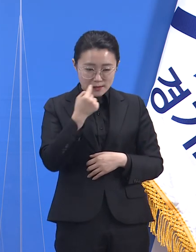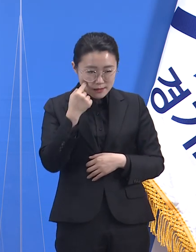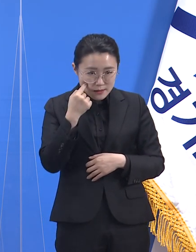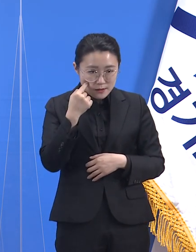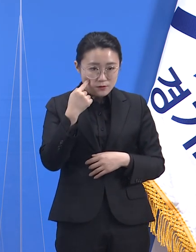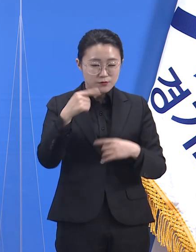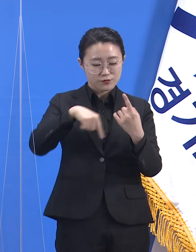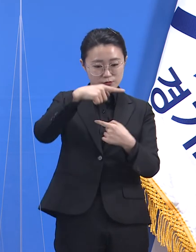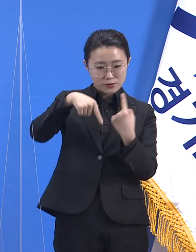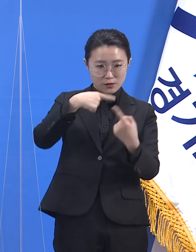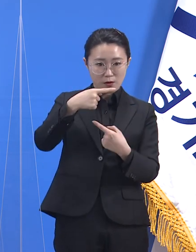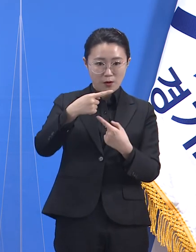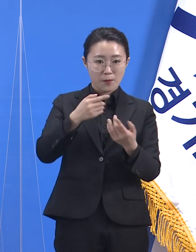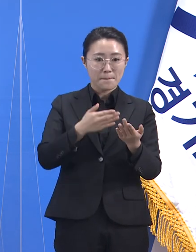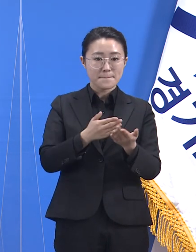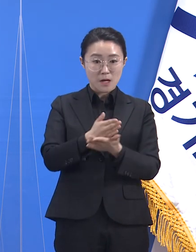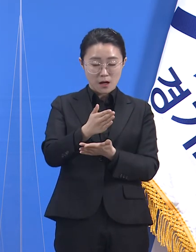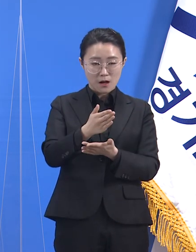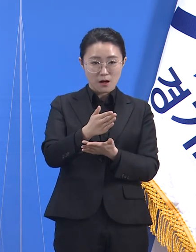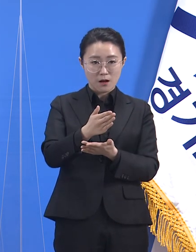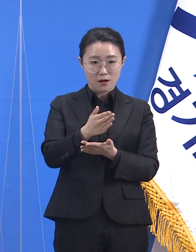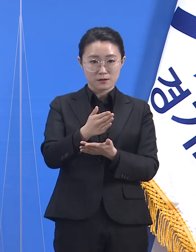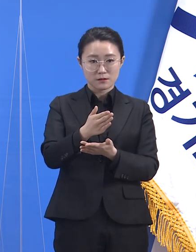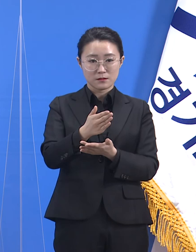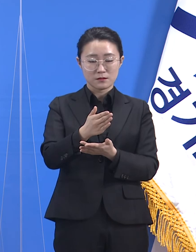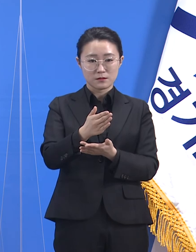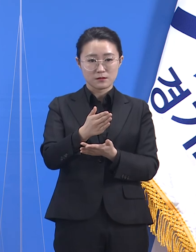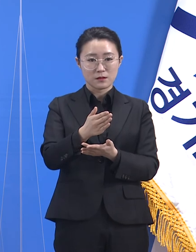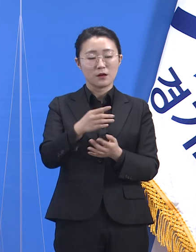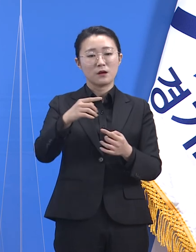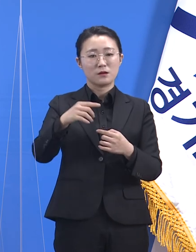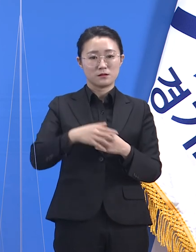관점으로 지도 감독하겠다고 말씀드린 바 있습니다.